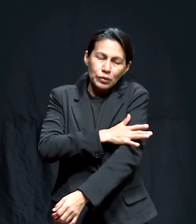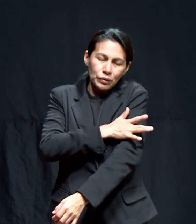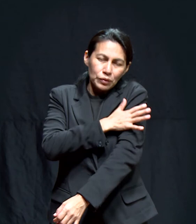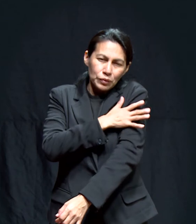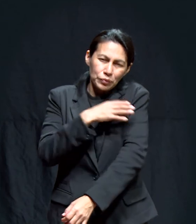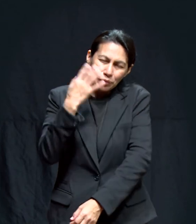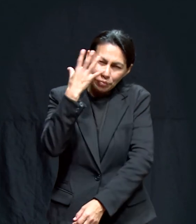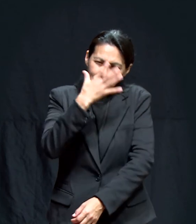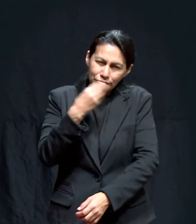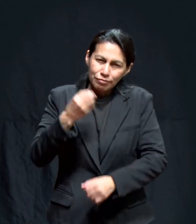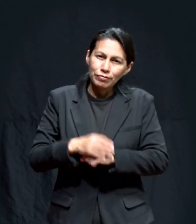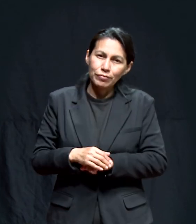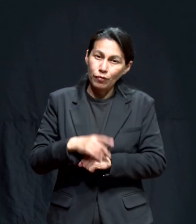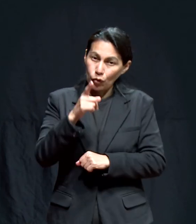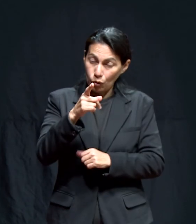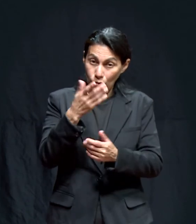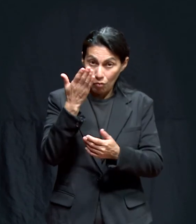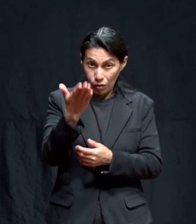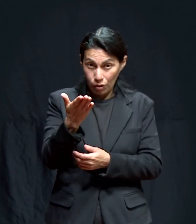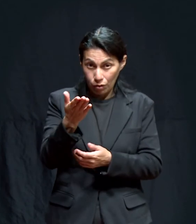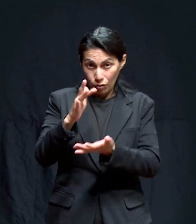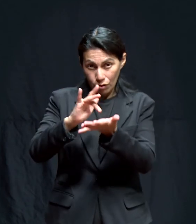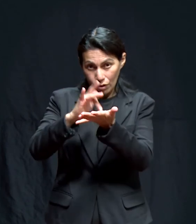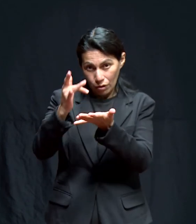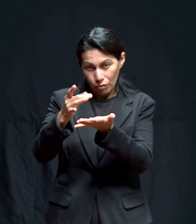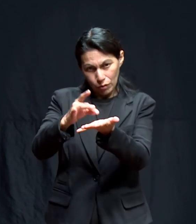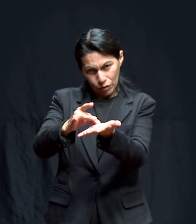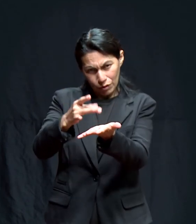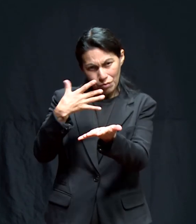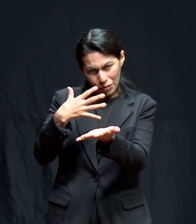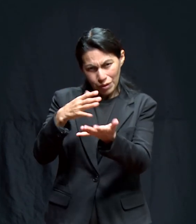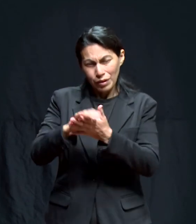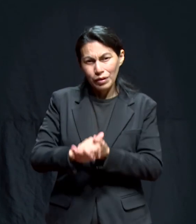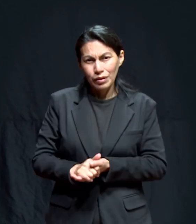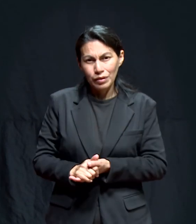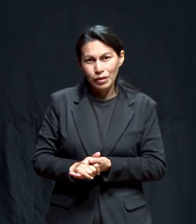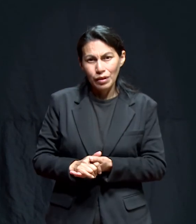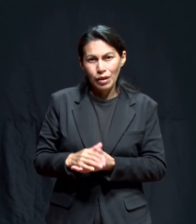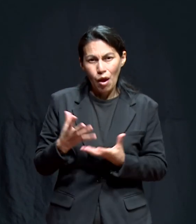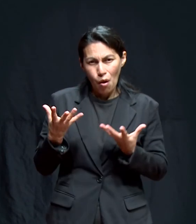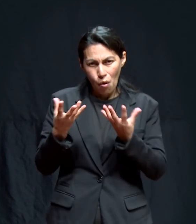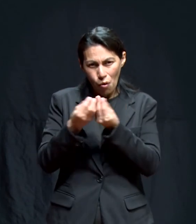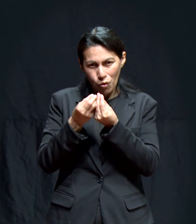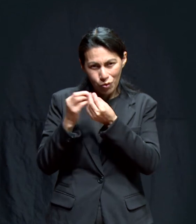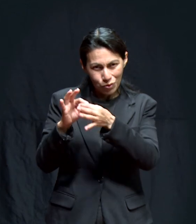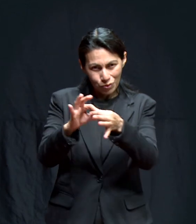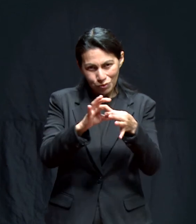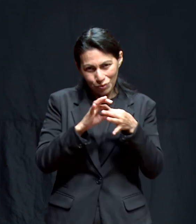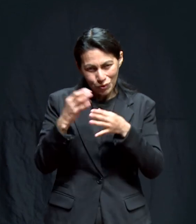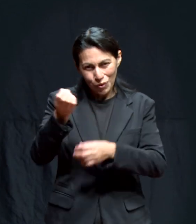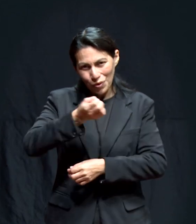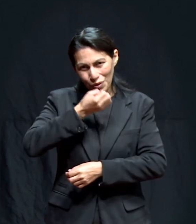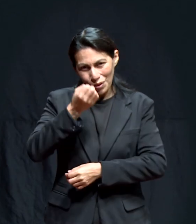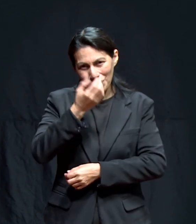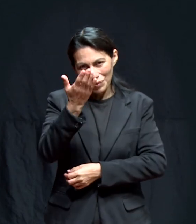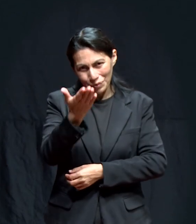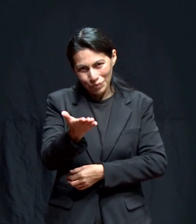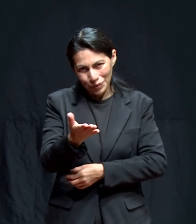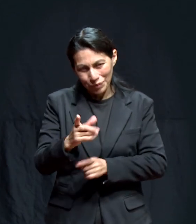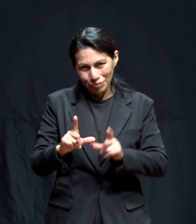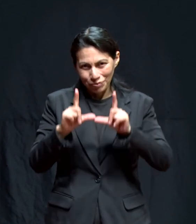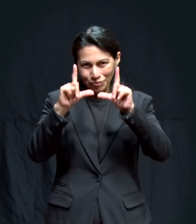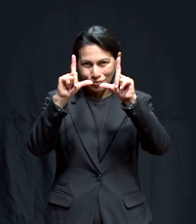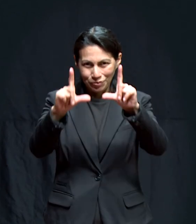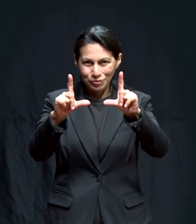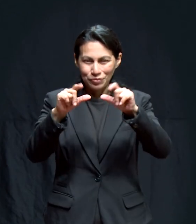trono de la gracia de Dios mientras envías tus pedidos y tus agradecimientos para que juntos oremos por